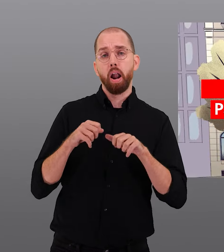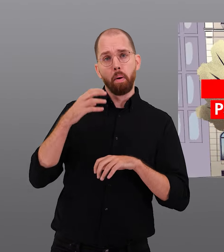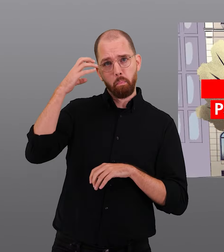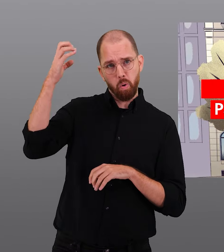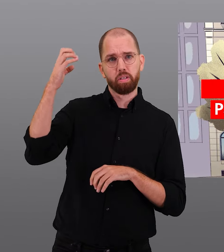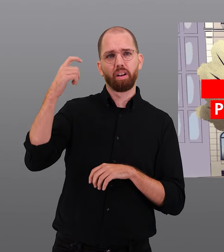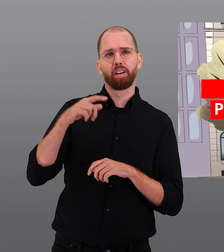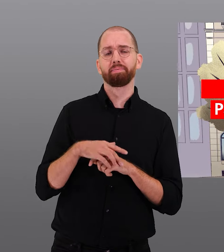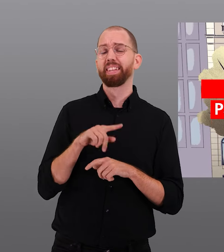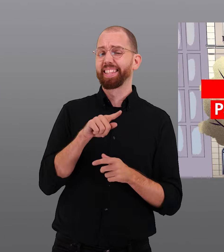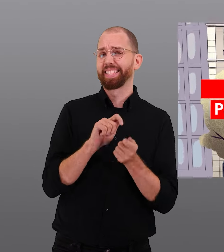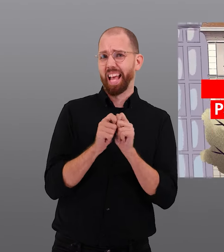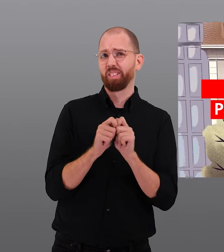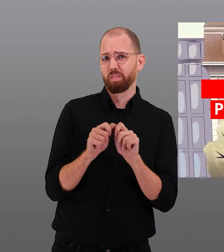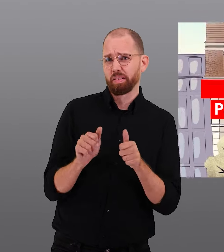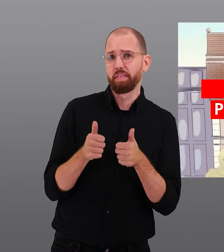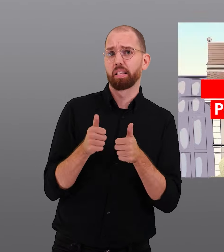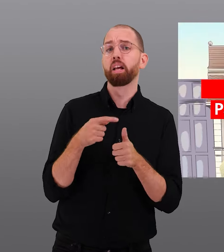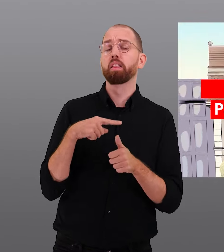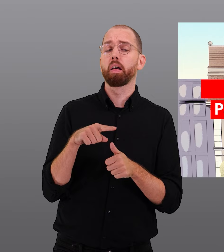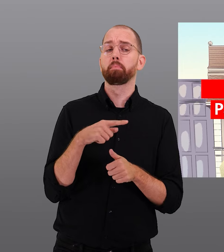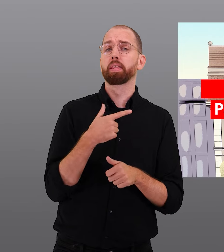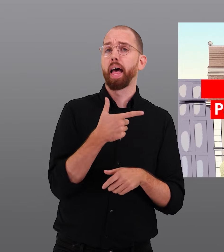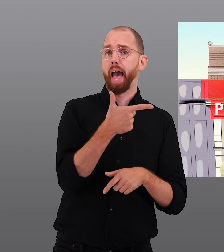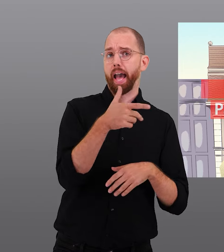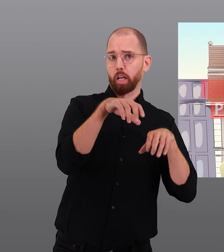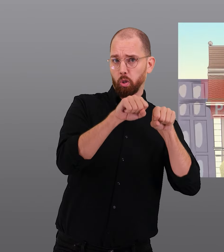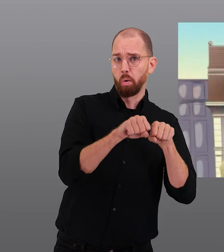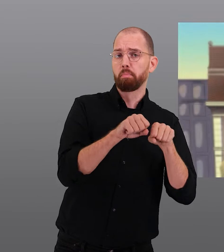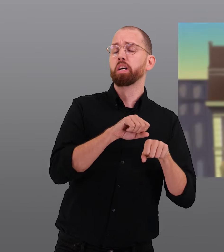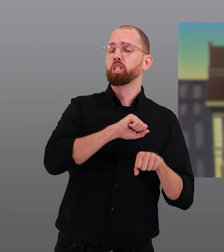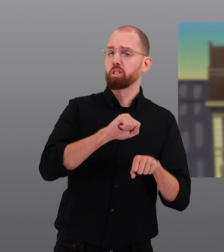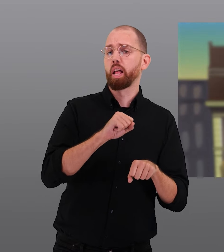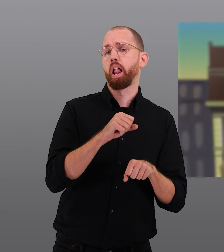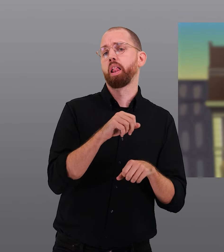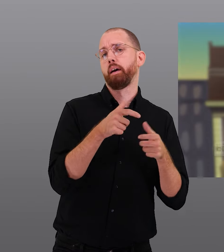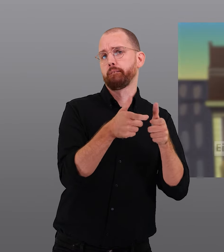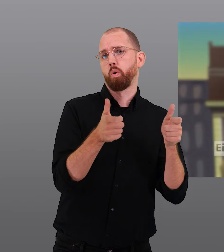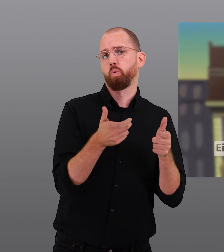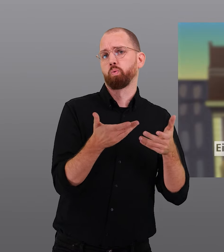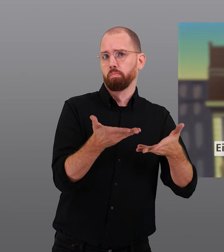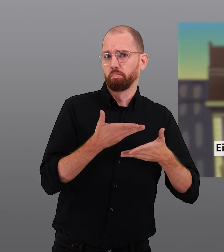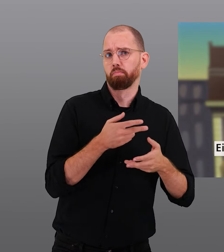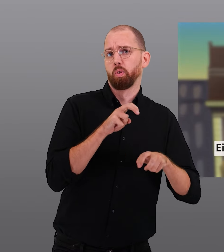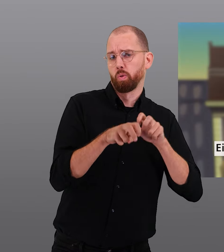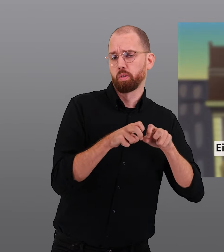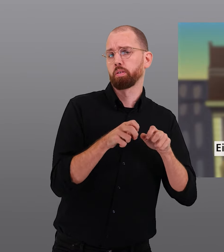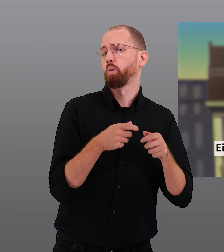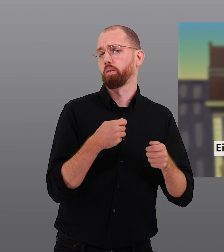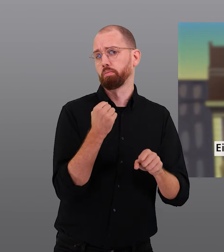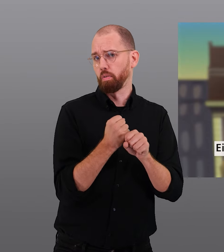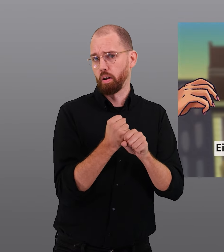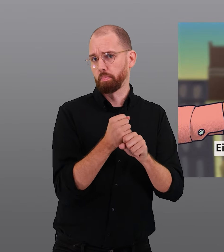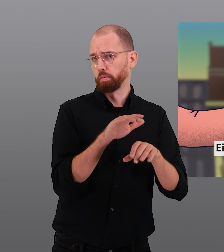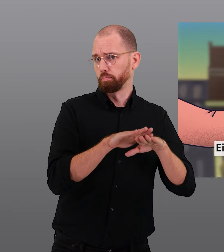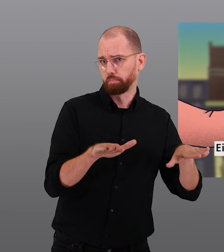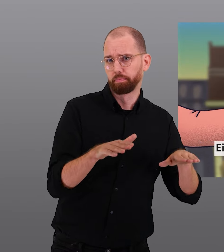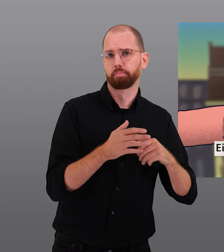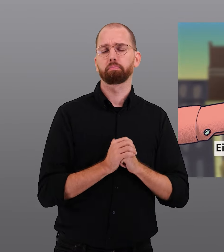Parlament und Bundesrat argumentieren, dass die Änderung nötig ist, damit Eigentümerinnen und Eigentümer ihre Wohnung